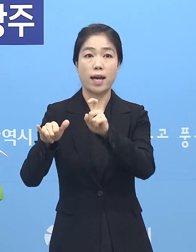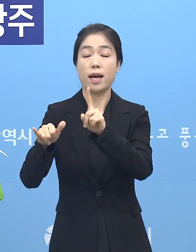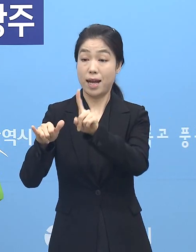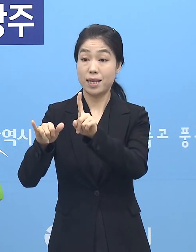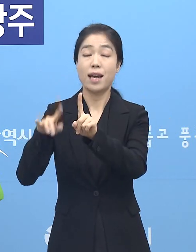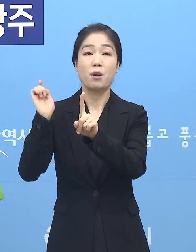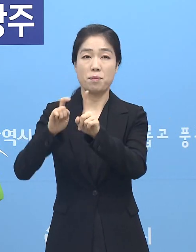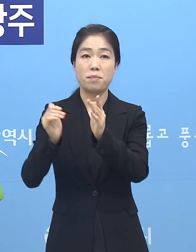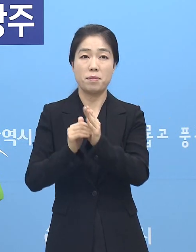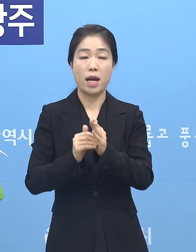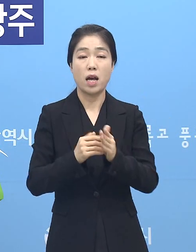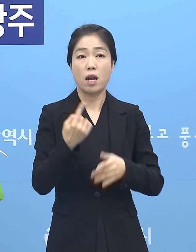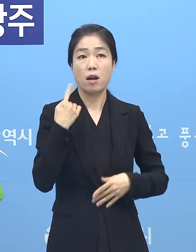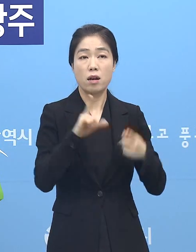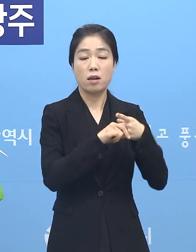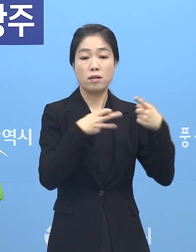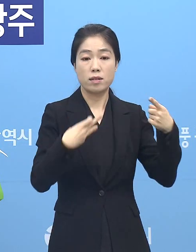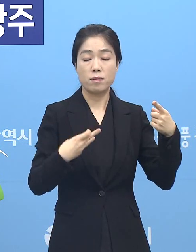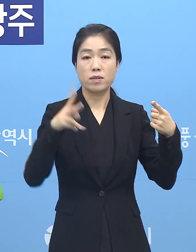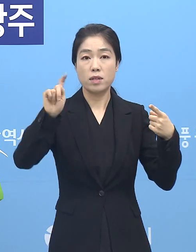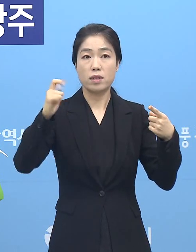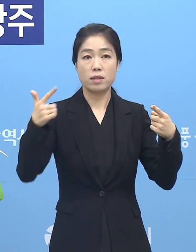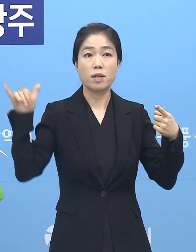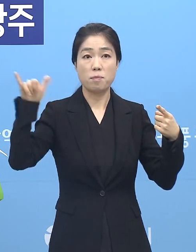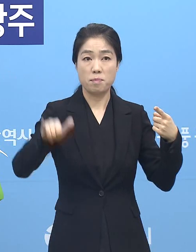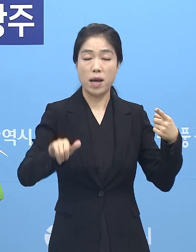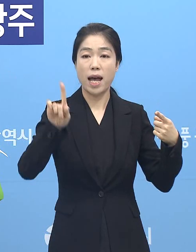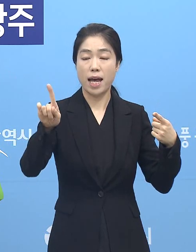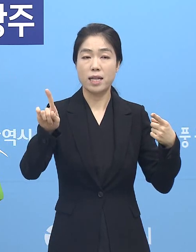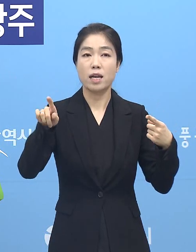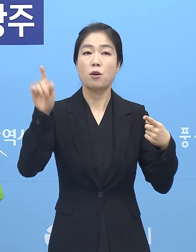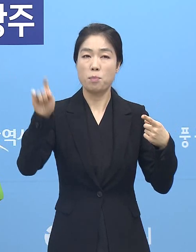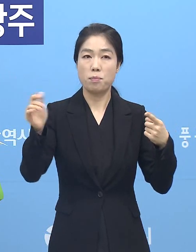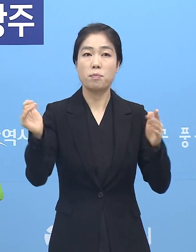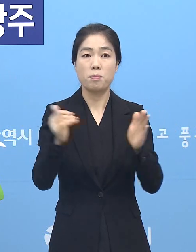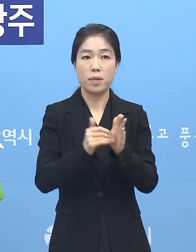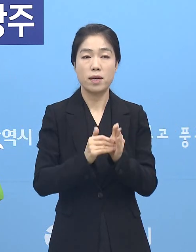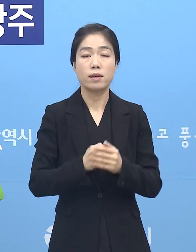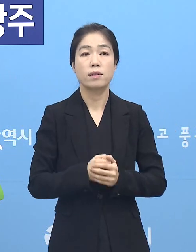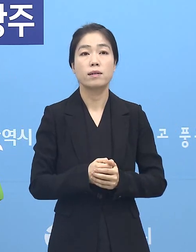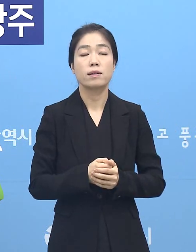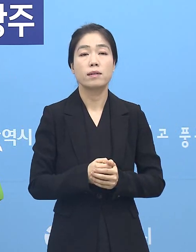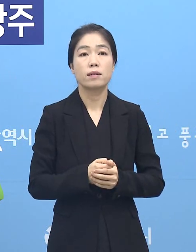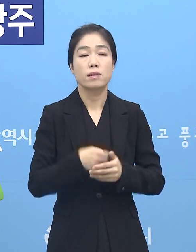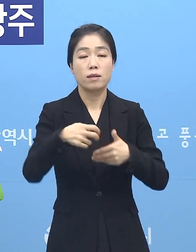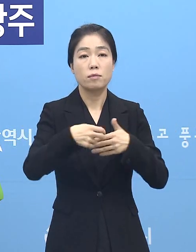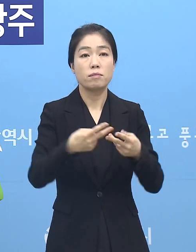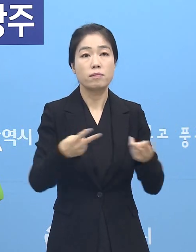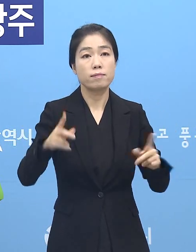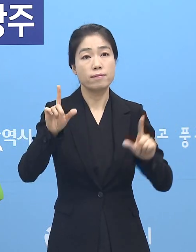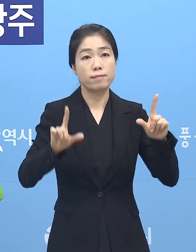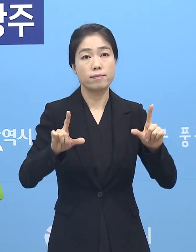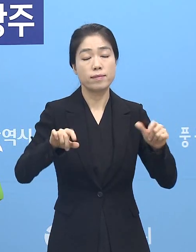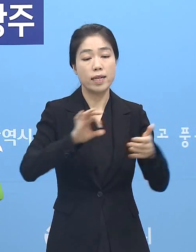확진됐습니다. 어제 1월 13일엔 16명 입국에서 1명 확진됐습니다. 병상 현황입니다. 총 가용병상